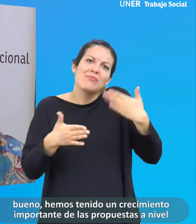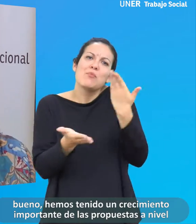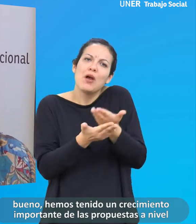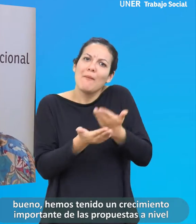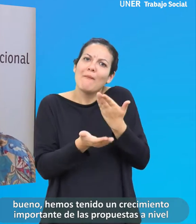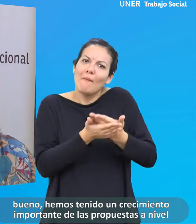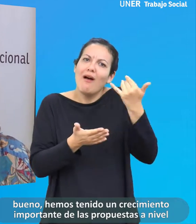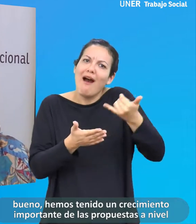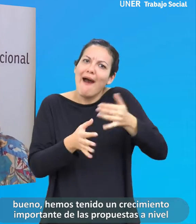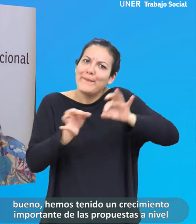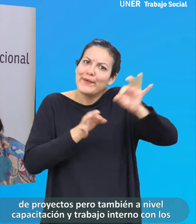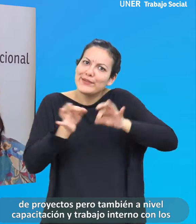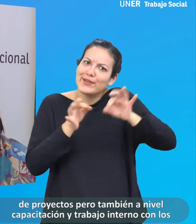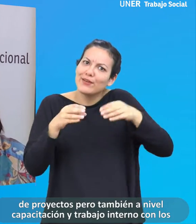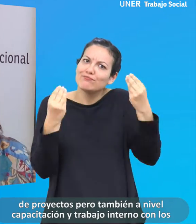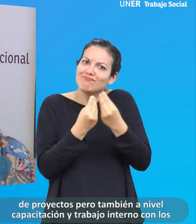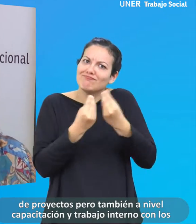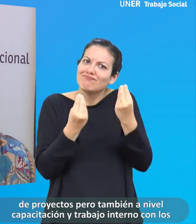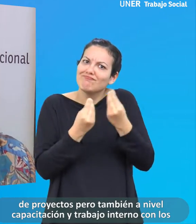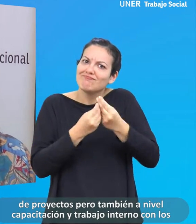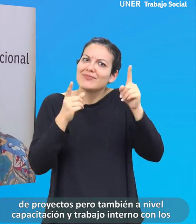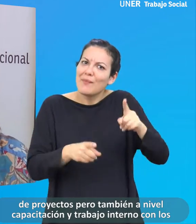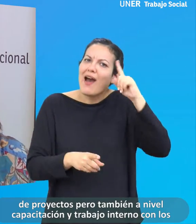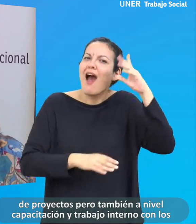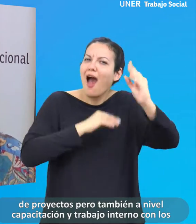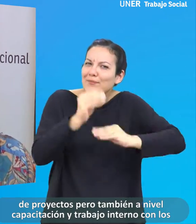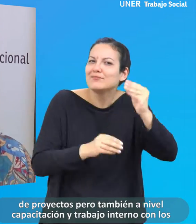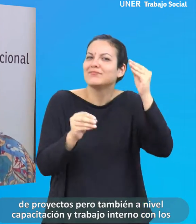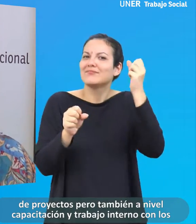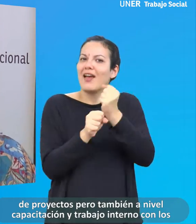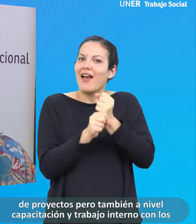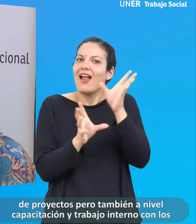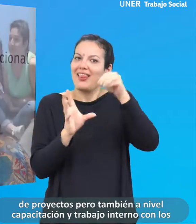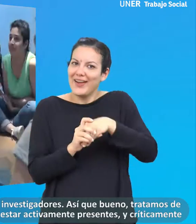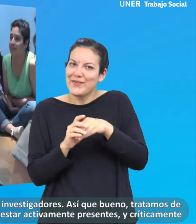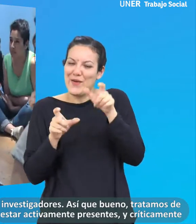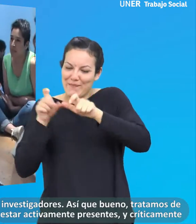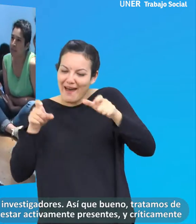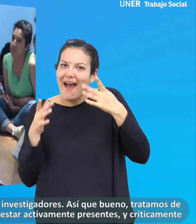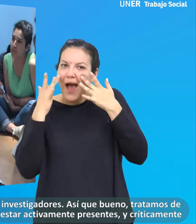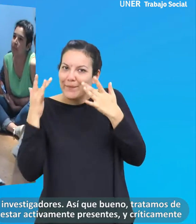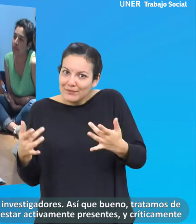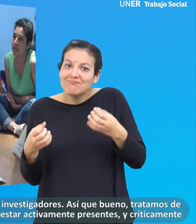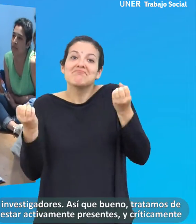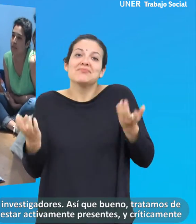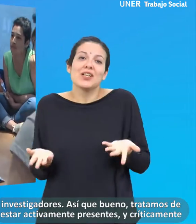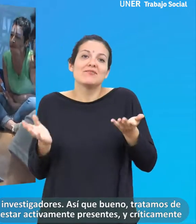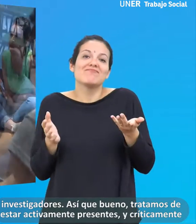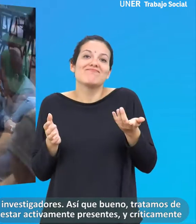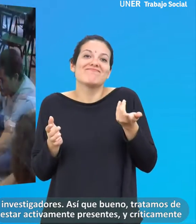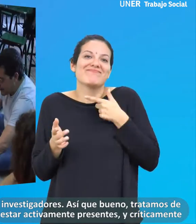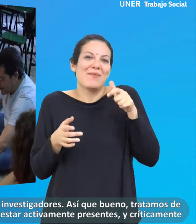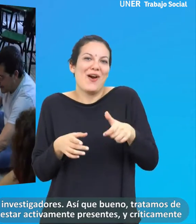importante de las propuestas a nivel de proyectos, pero también a nivel de capacitación y trabajo interno con los investigadores. Así